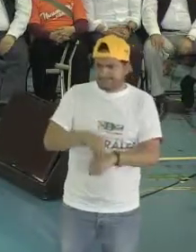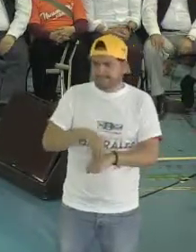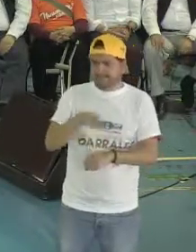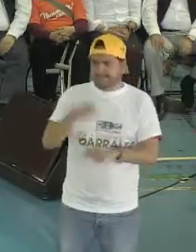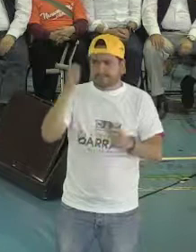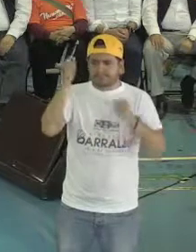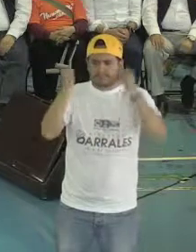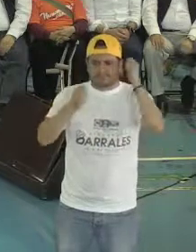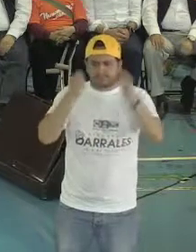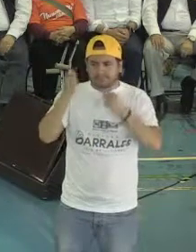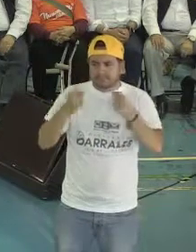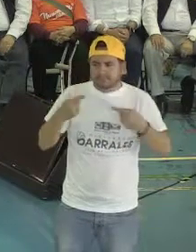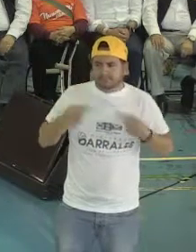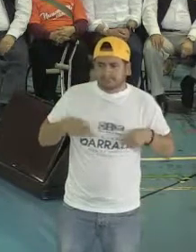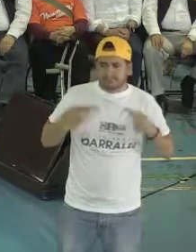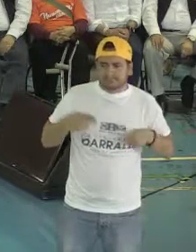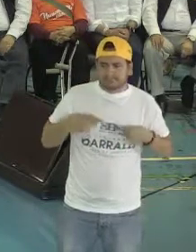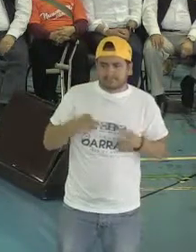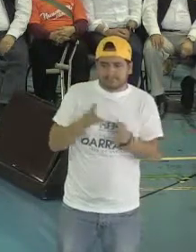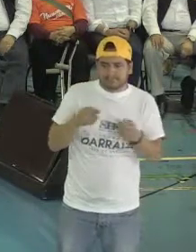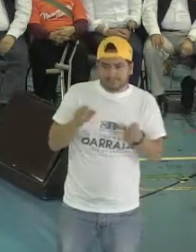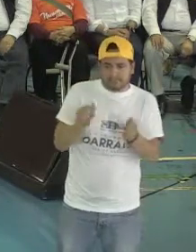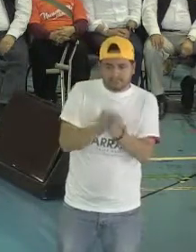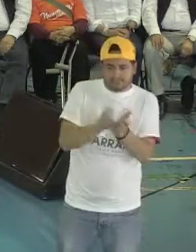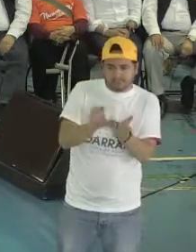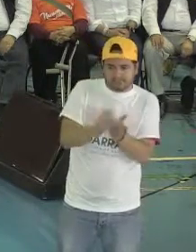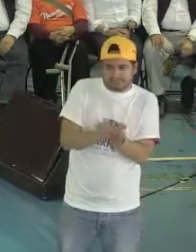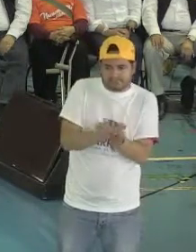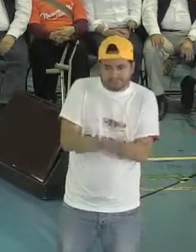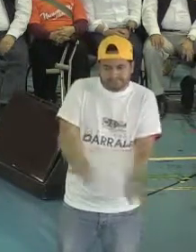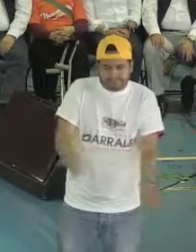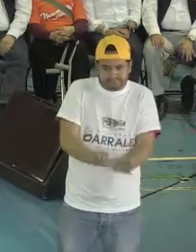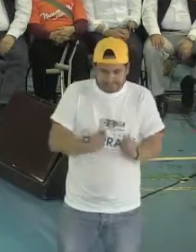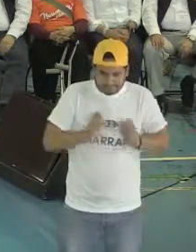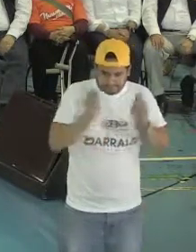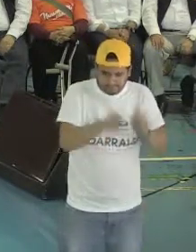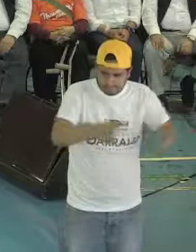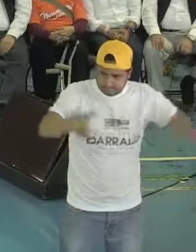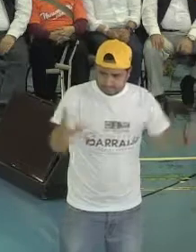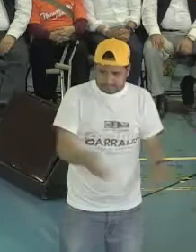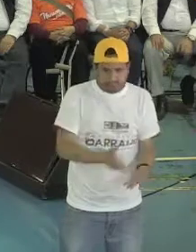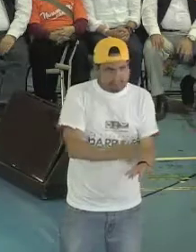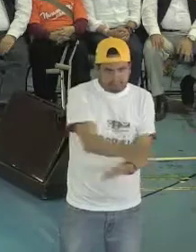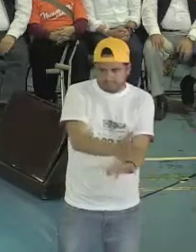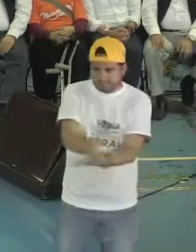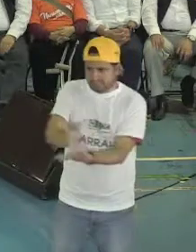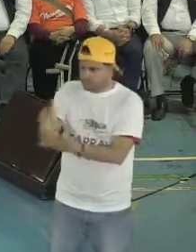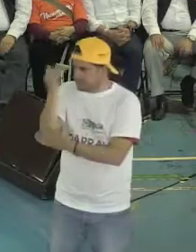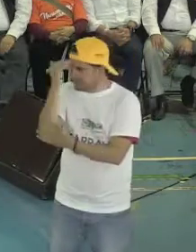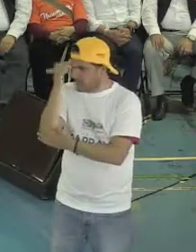la gente con discapacidad. Es muy importante que les generemos paquetes, opciones, pero no solo esto.